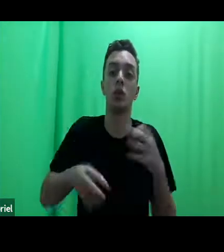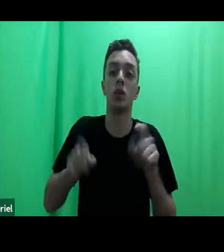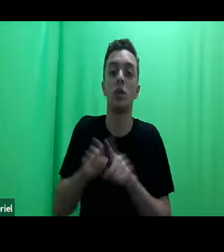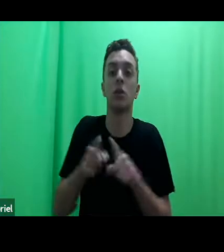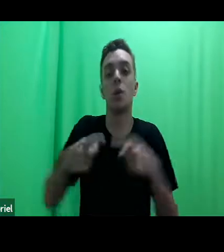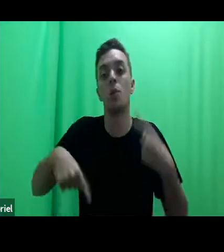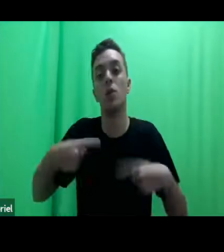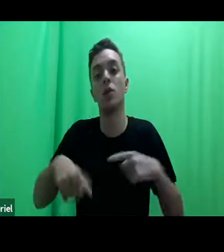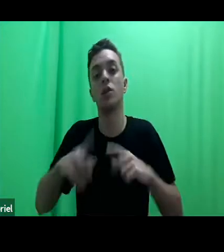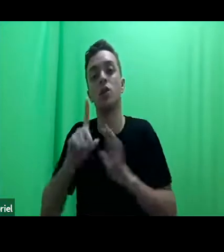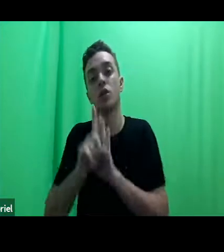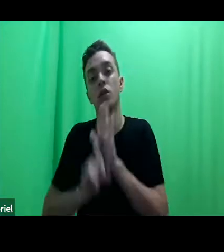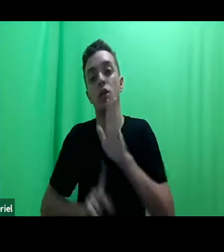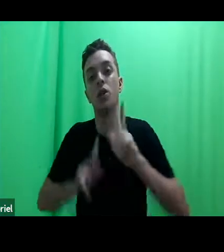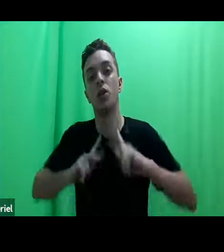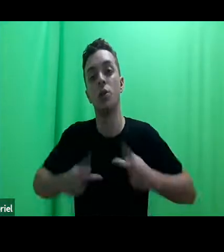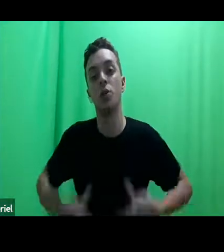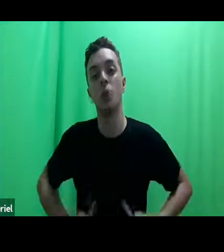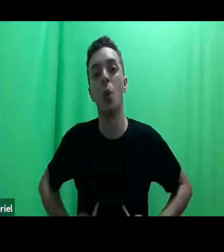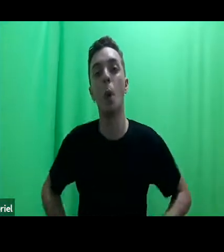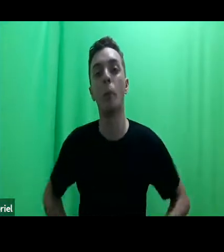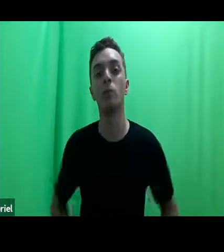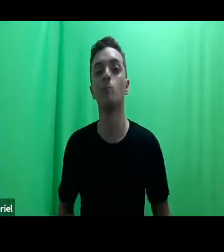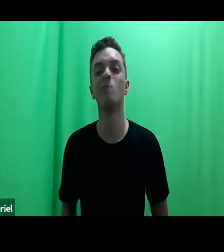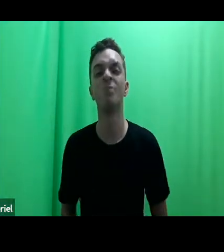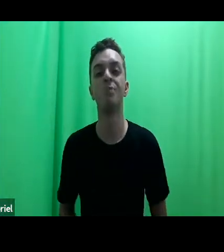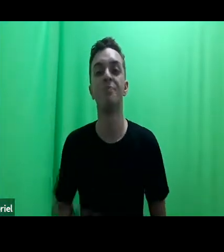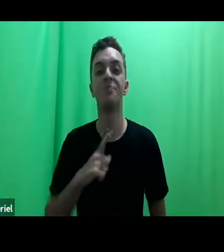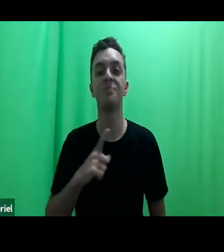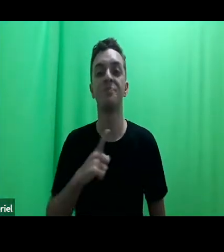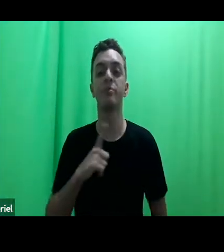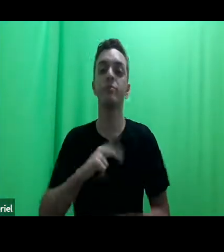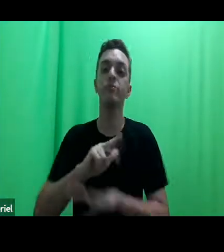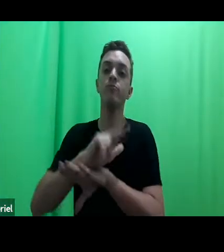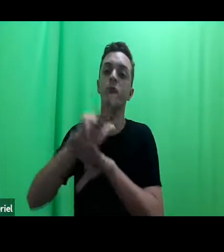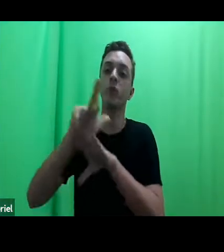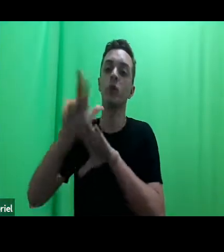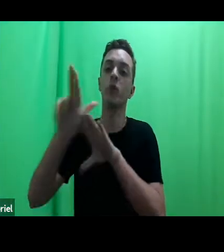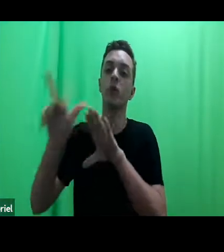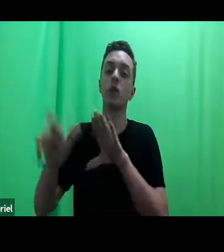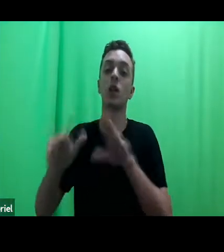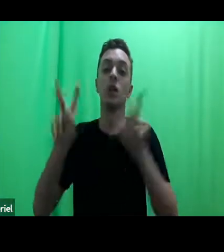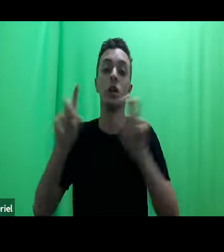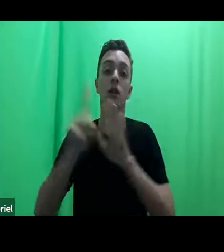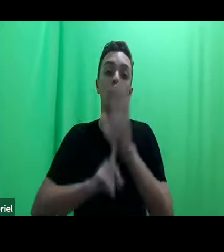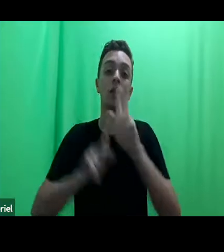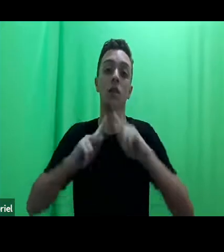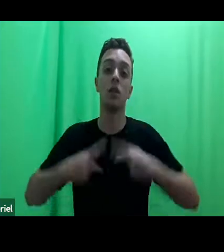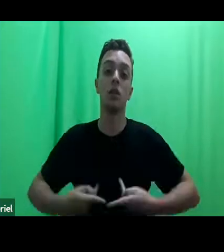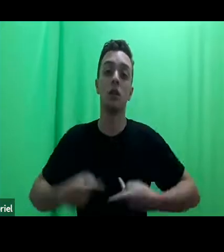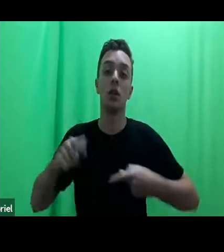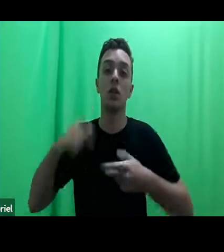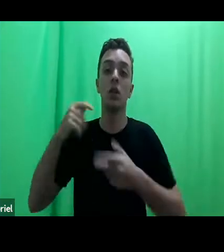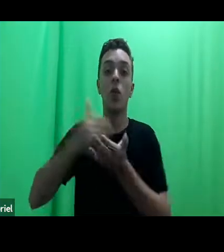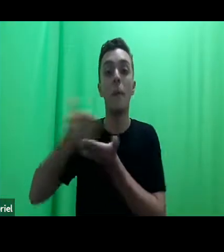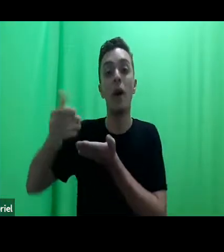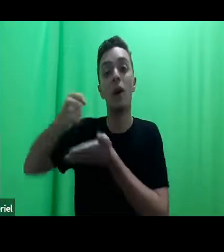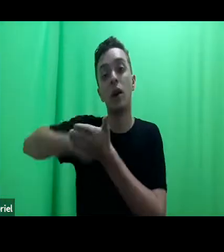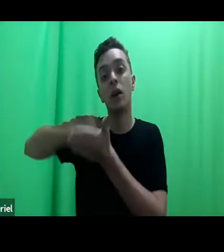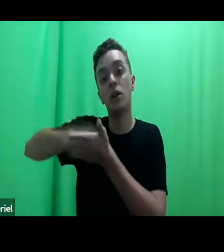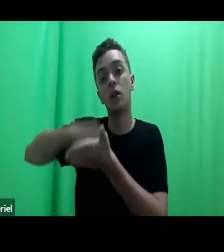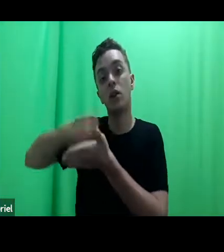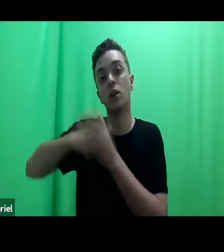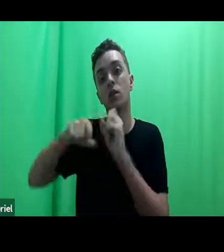humanos. Existe uma diversidade de saberes sobre direitos humanos que nascem das lutas sociais, é o que o